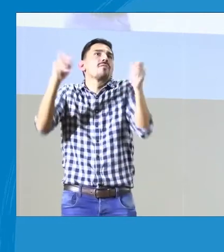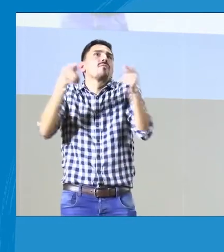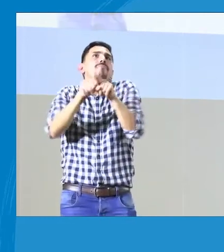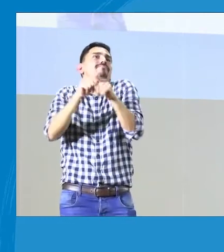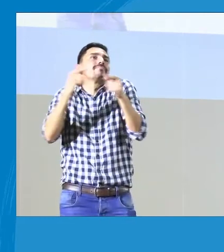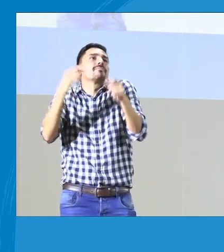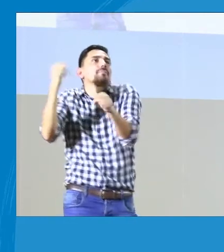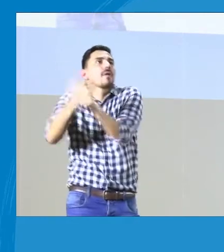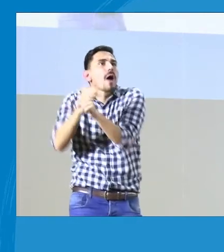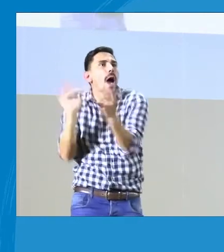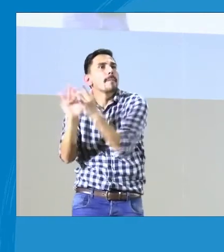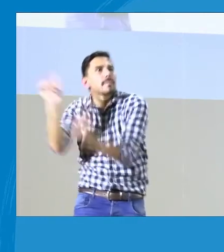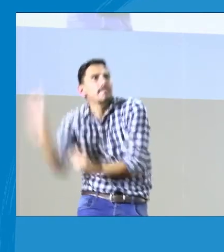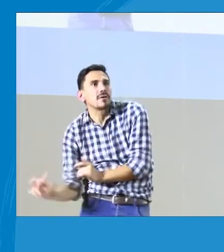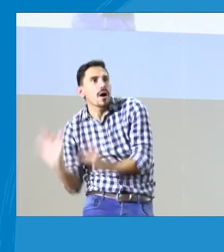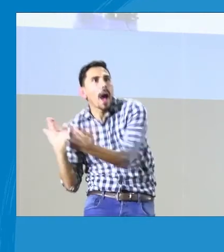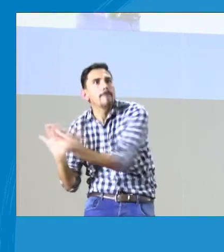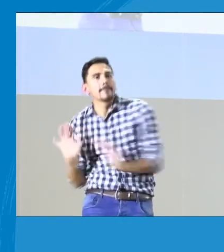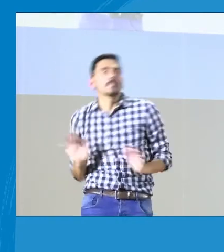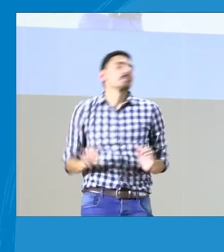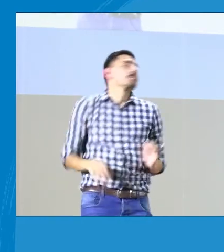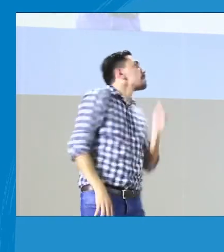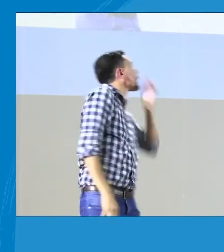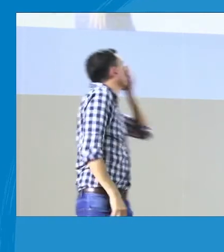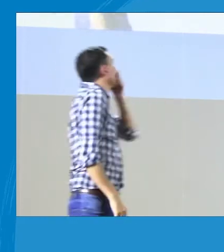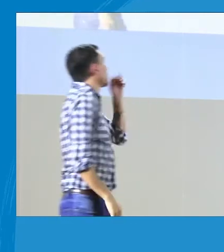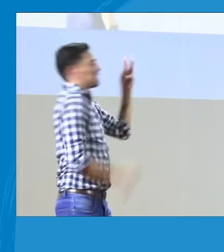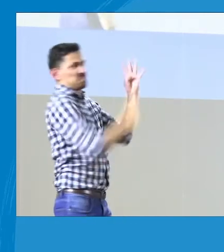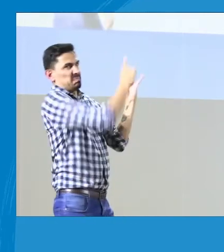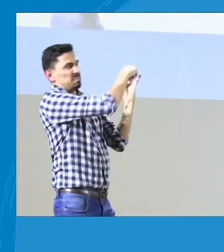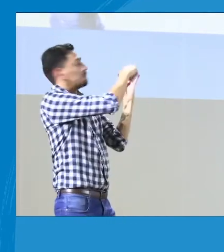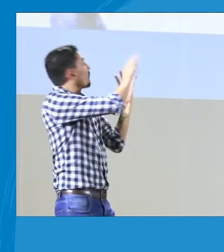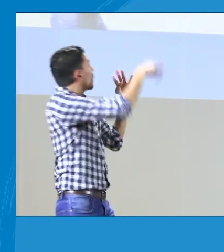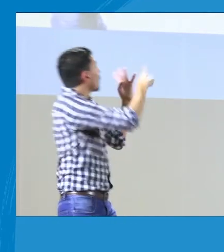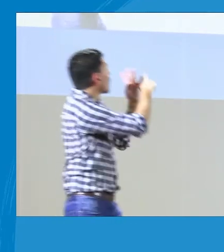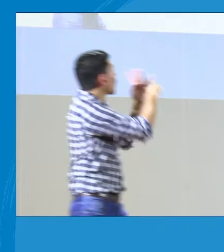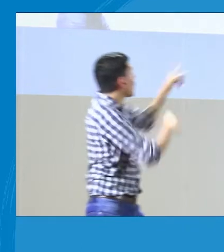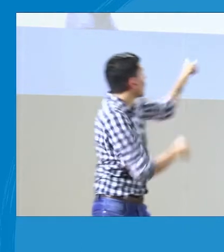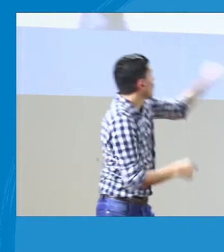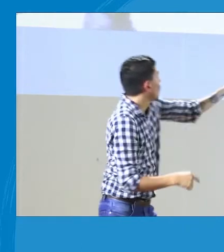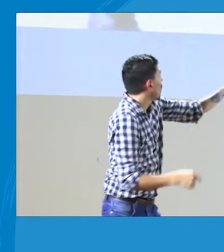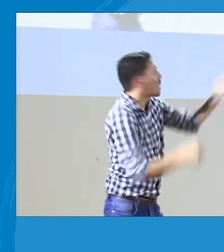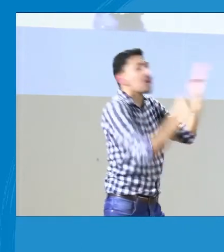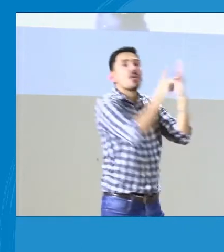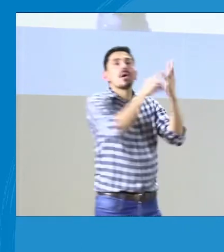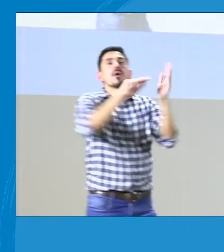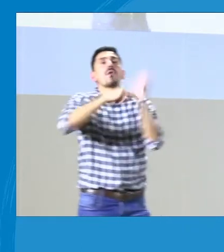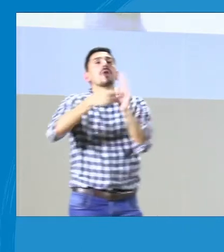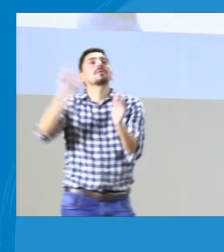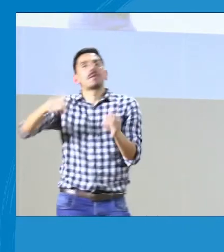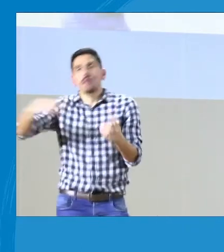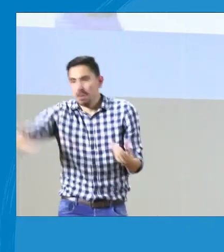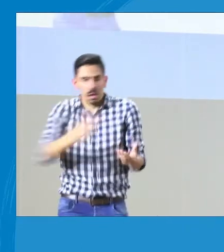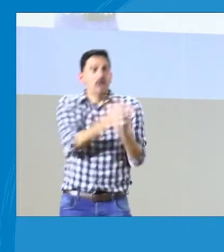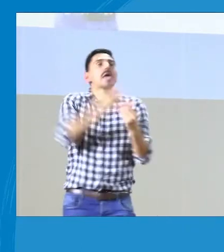Si termina su ciclo en la primera, en primer nivel educativo, también cómo va a entrar a la universidad.